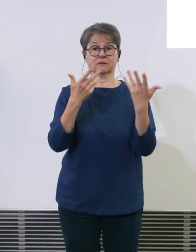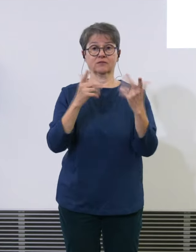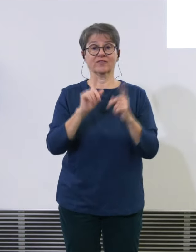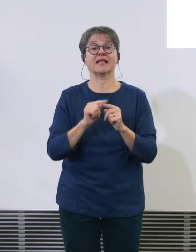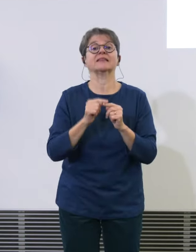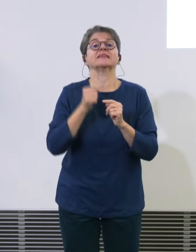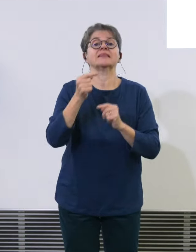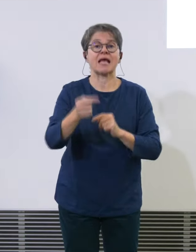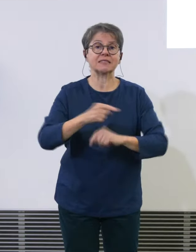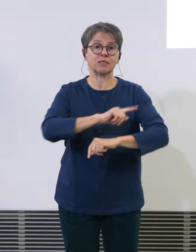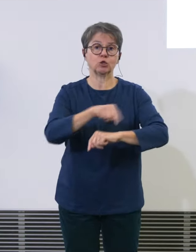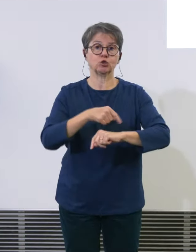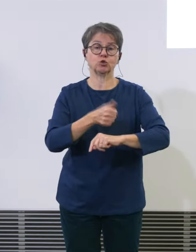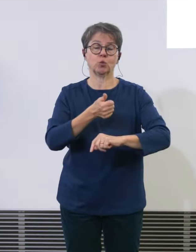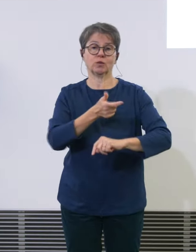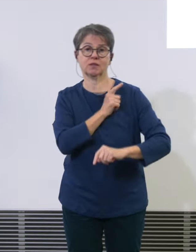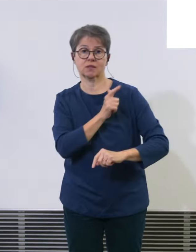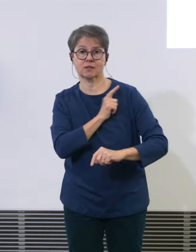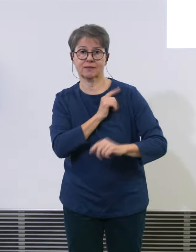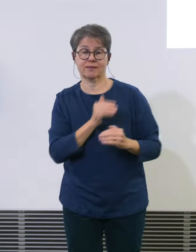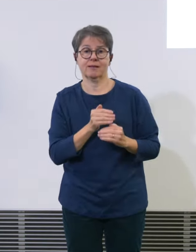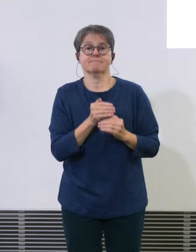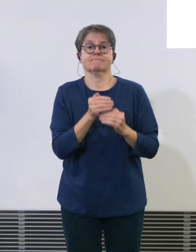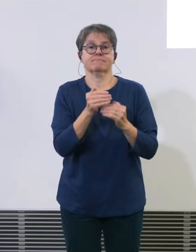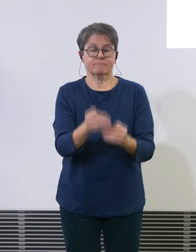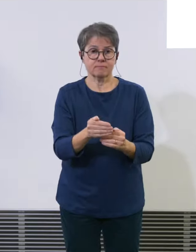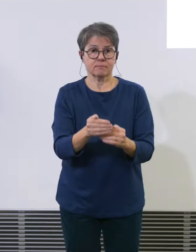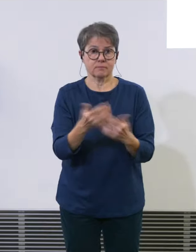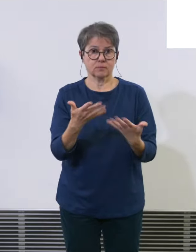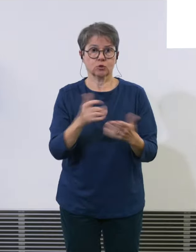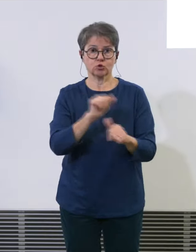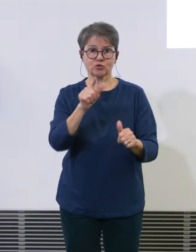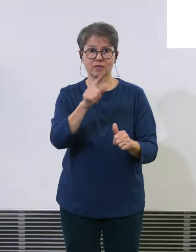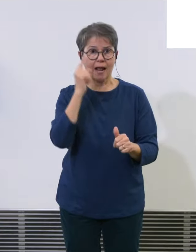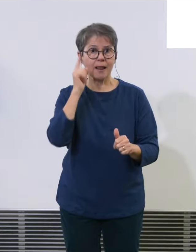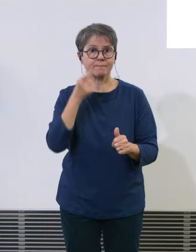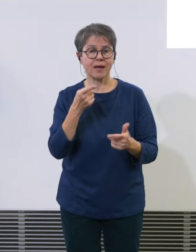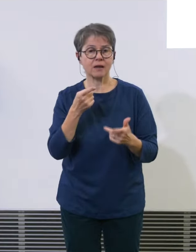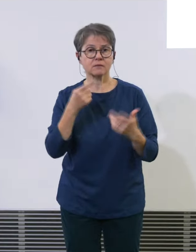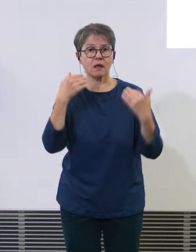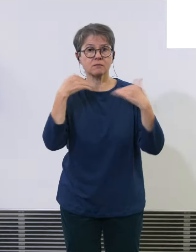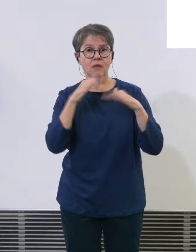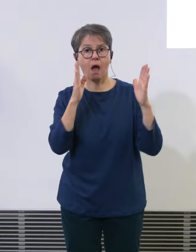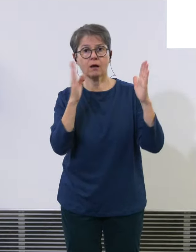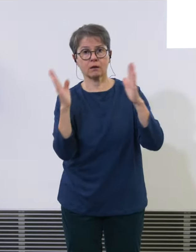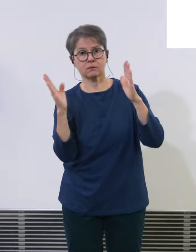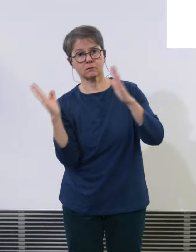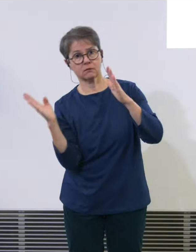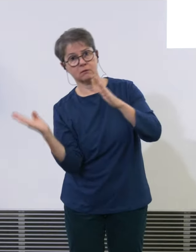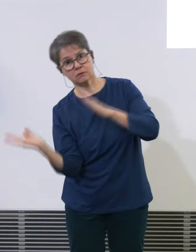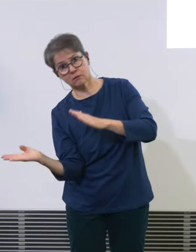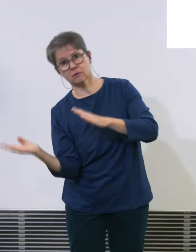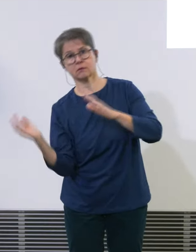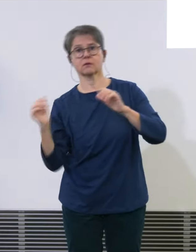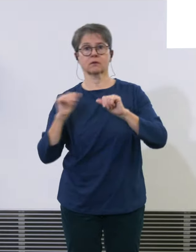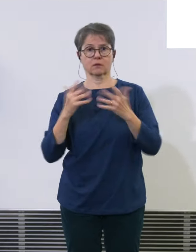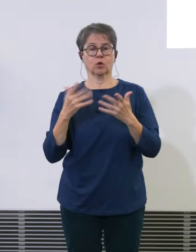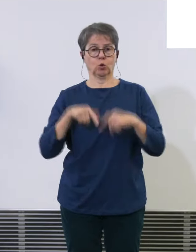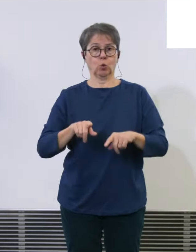Stunde. Und man sieht da ziemlich einfach, wie immer die Plätze in der 1-Stunde, in der 8-Stunde sind. Wegen System und will wir